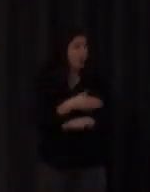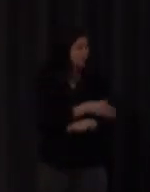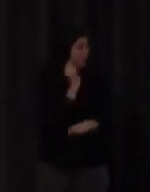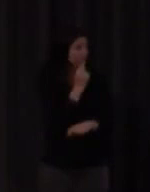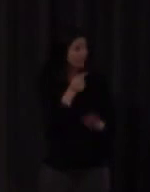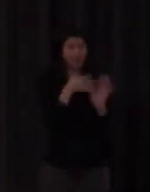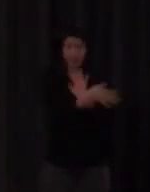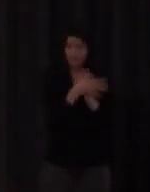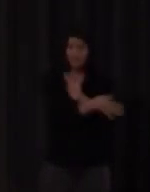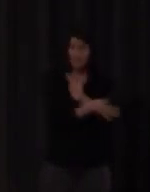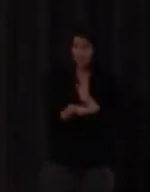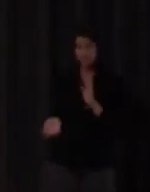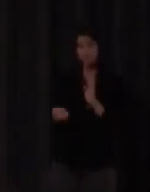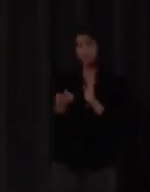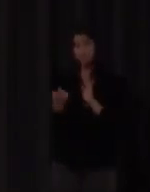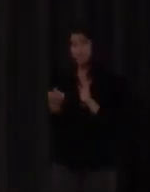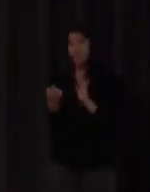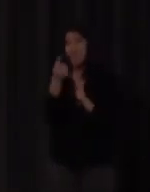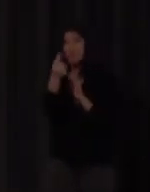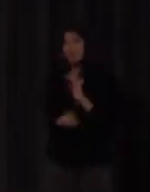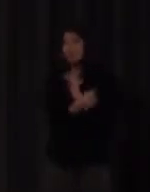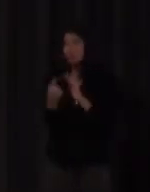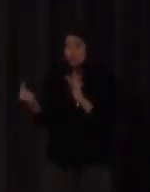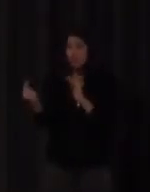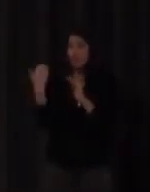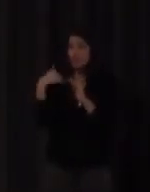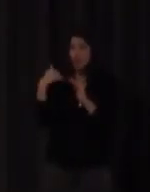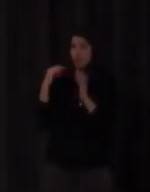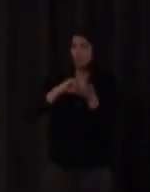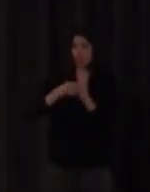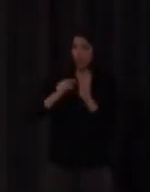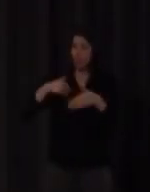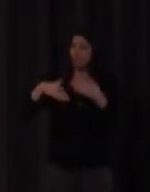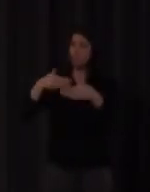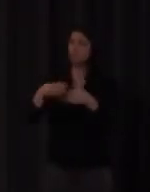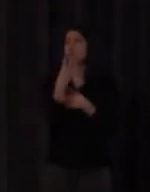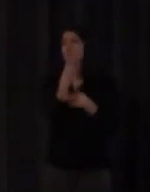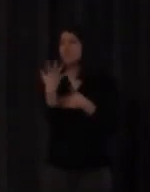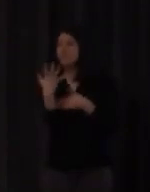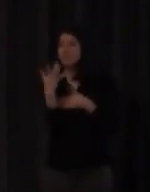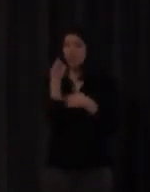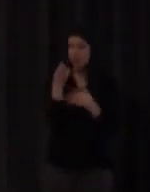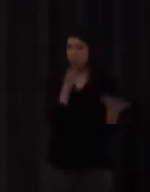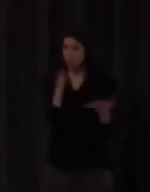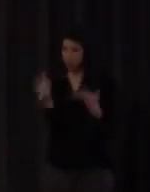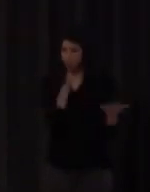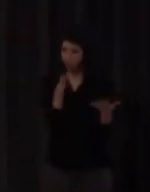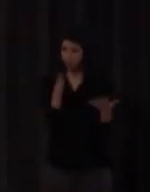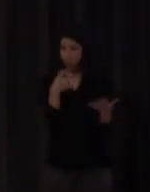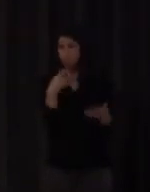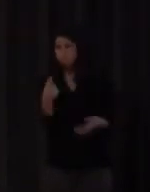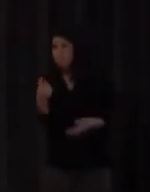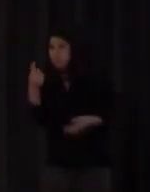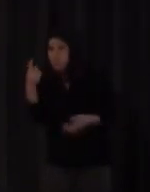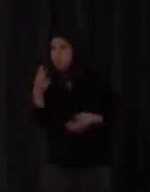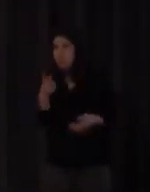de los treinta y tantos treinta y cinco alumnos casi que han pasado por nuestras aulas apenas uno dos